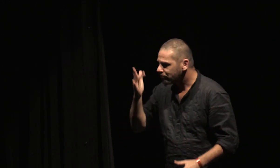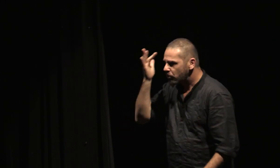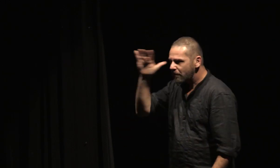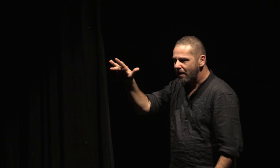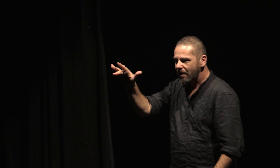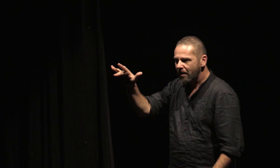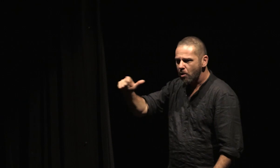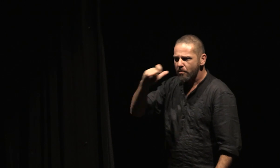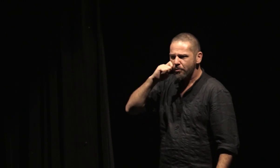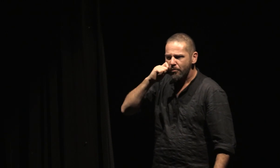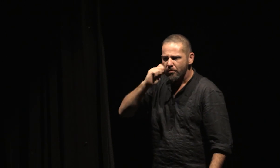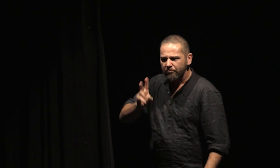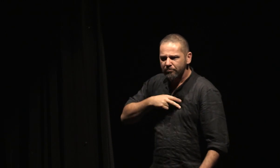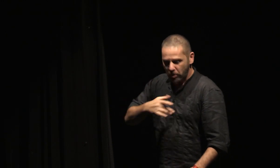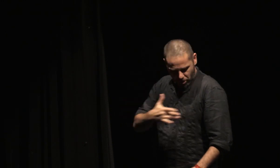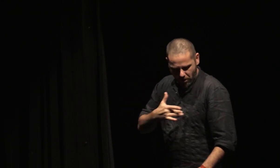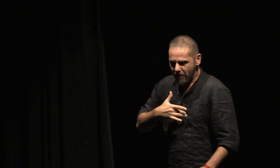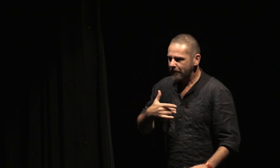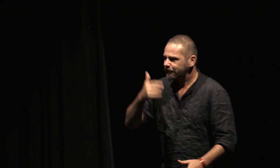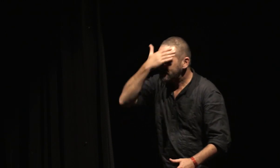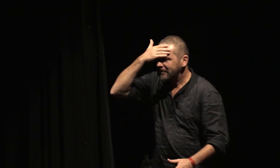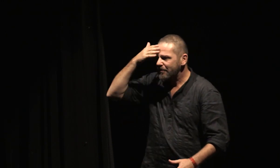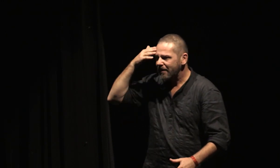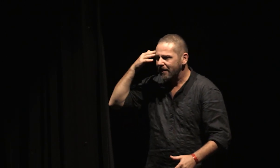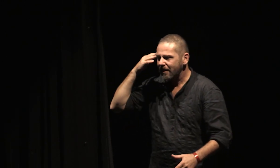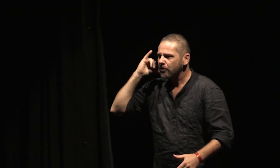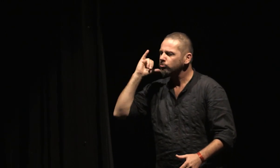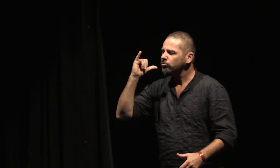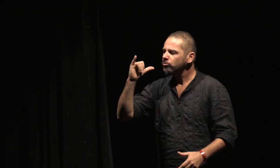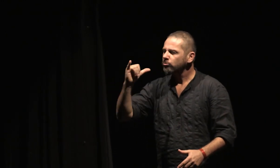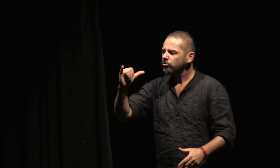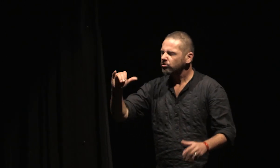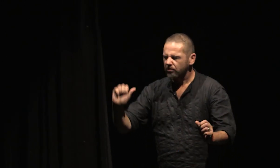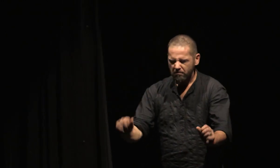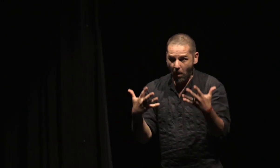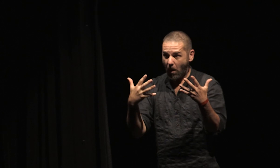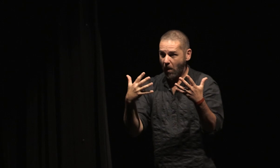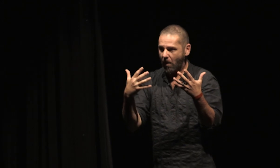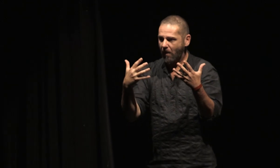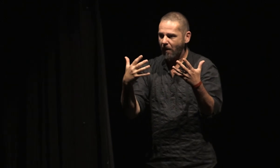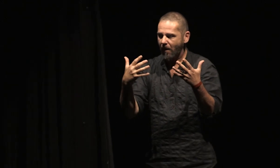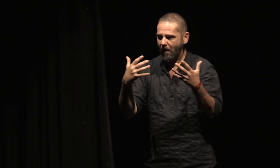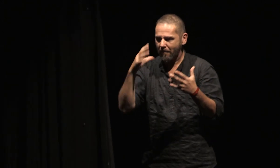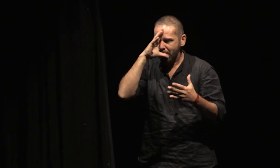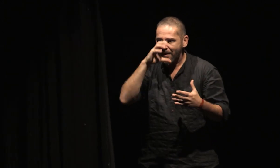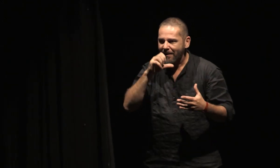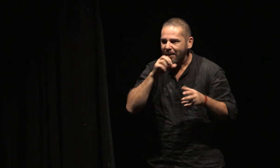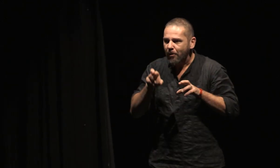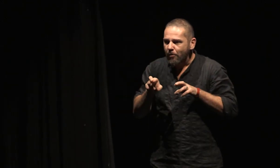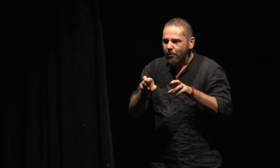ainsi qu'il les dit dans les poèmes. Mais soudain, je la vis, comme on voit une boutique, une rue, des journaux.